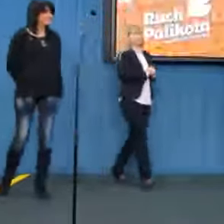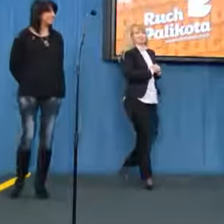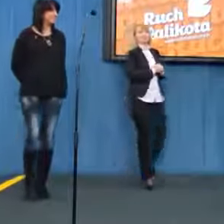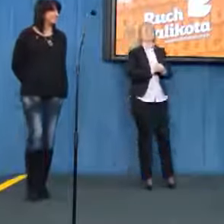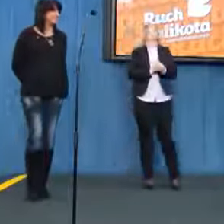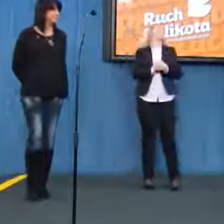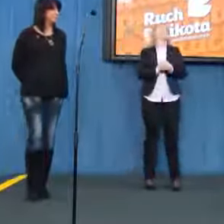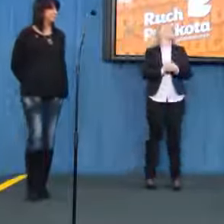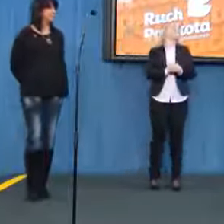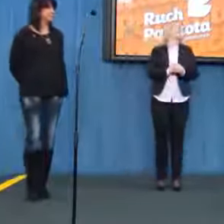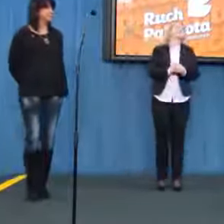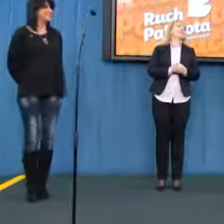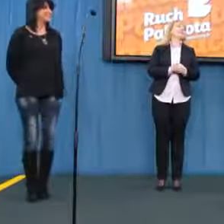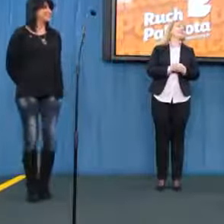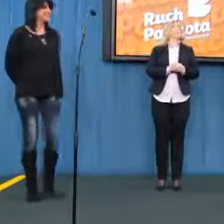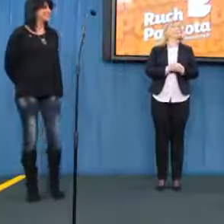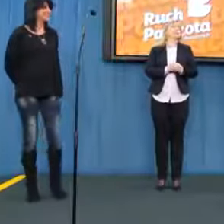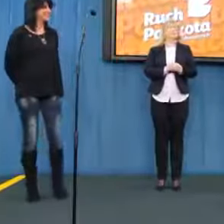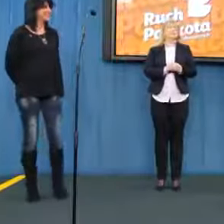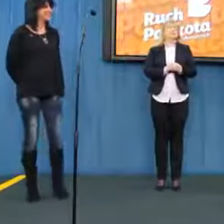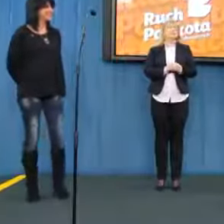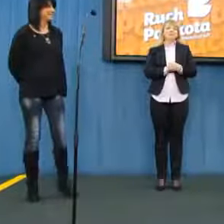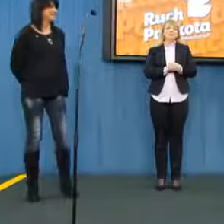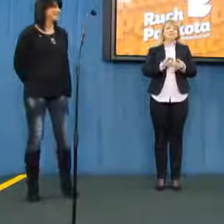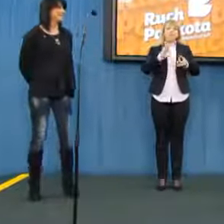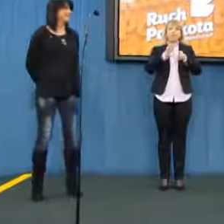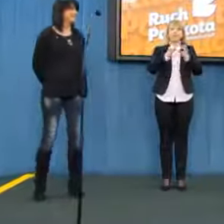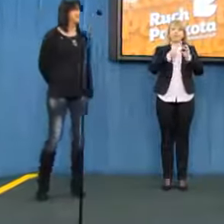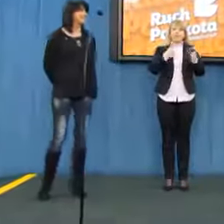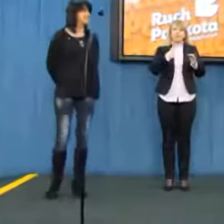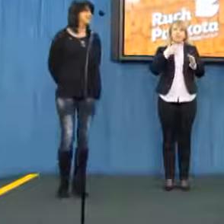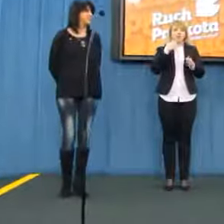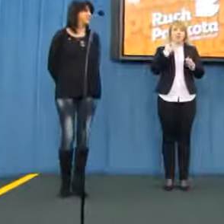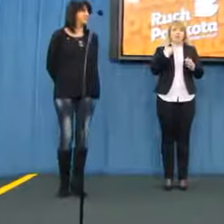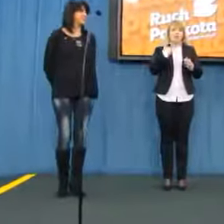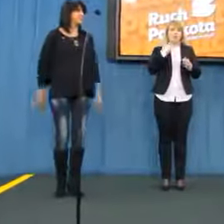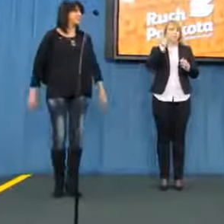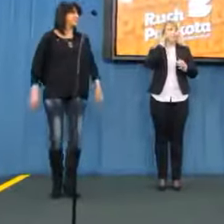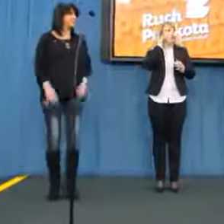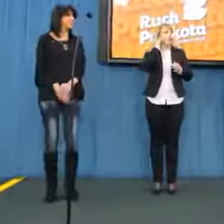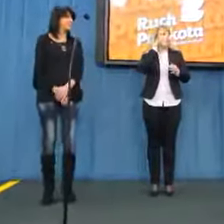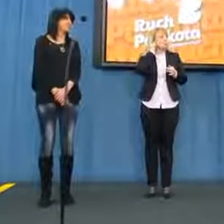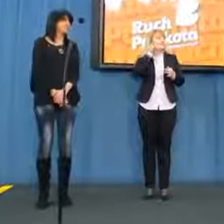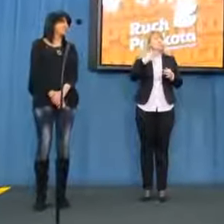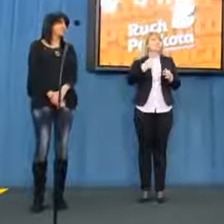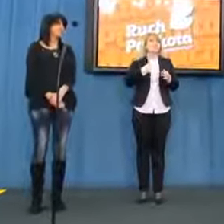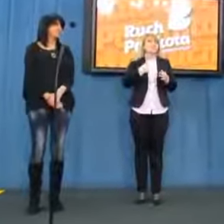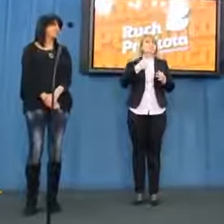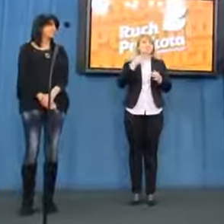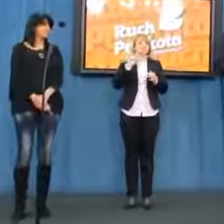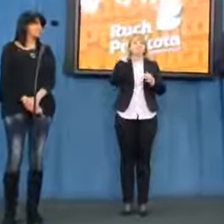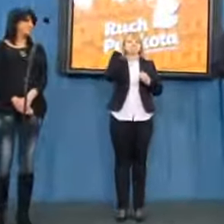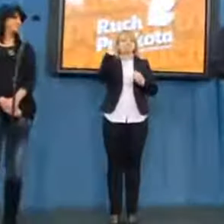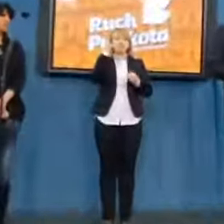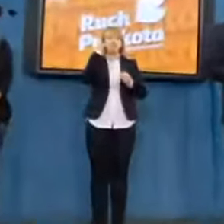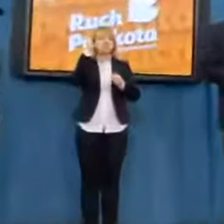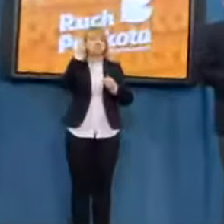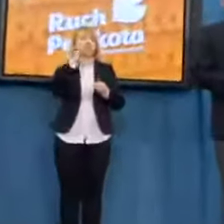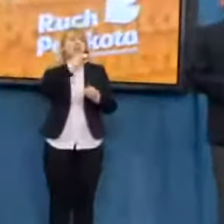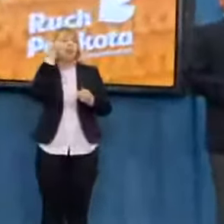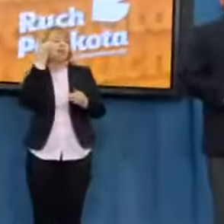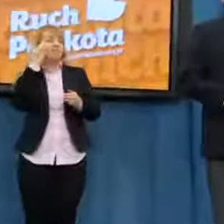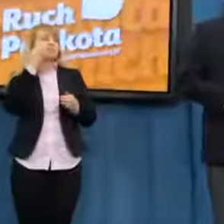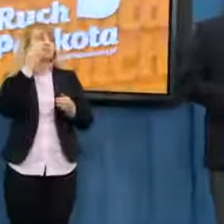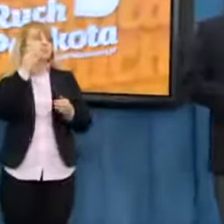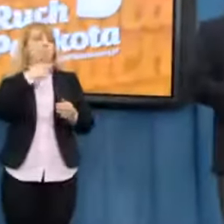Mogę. Proszę. Gdybym był kobietą, byłbym lepszym premierem, to powiedział pan